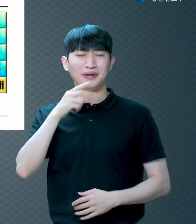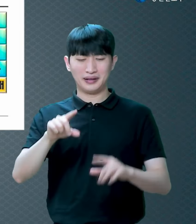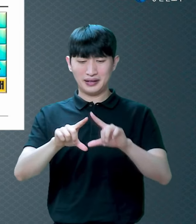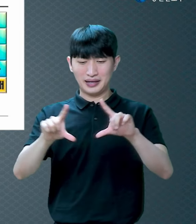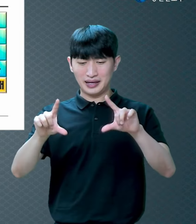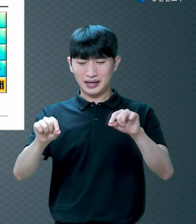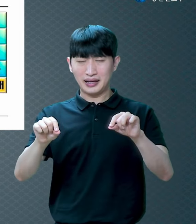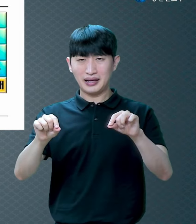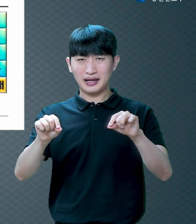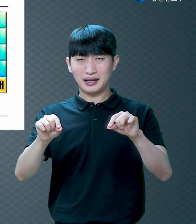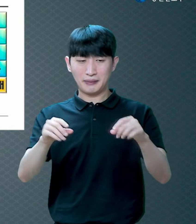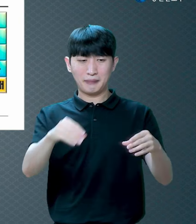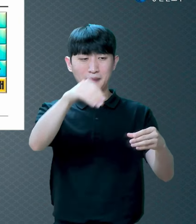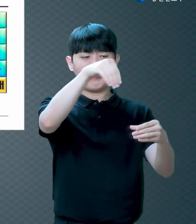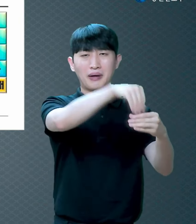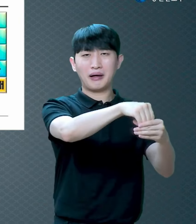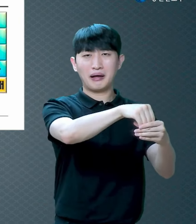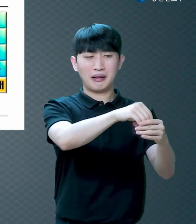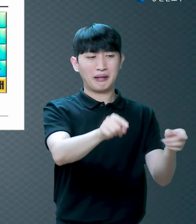왜 바뀌었어요